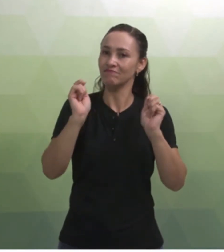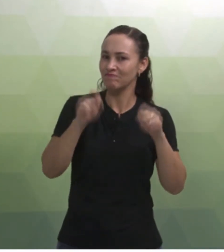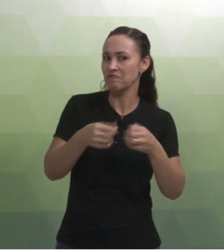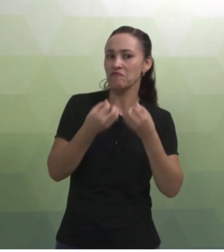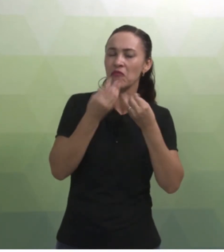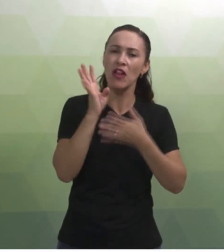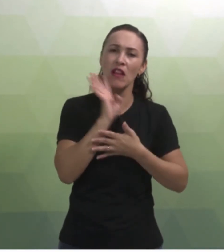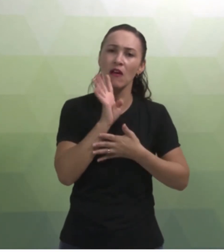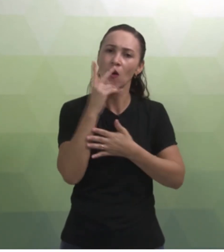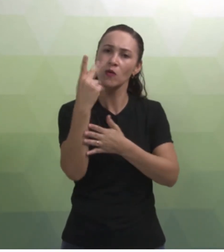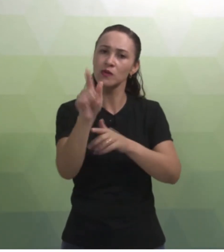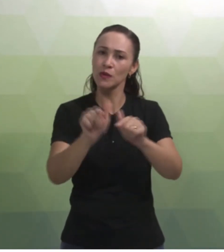Vamos dar continuidade?